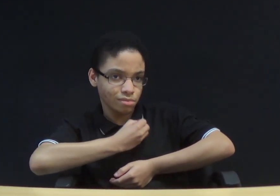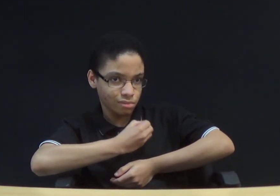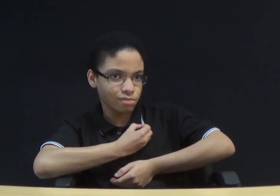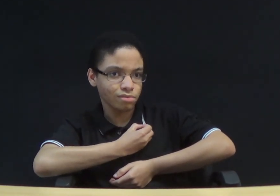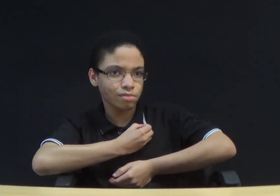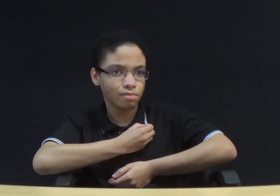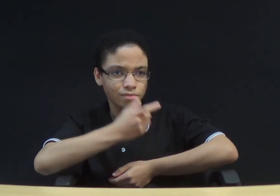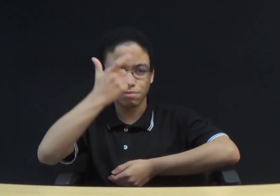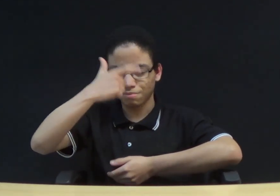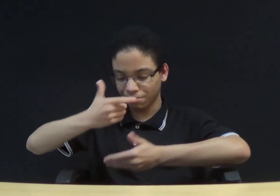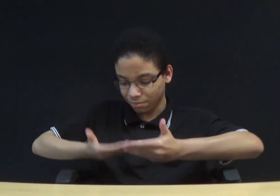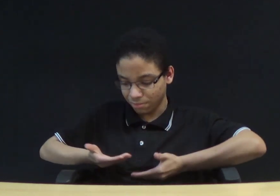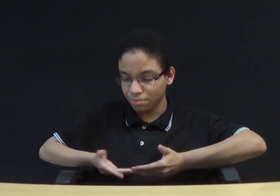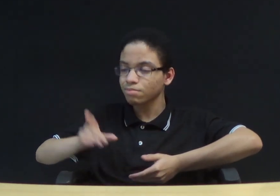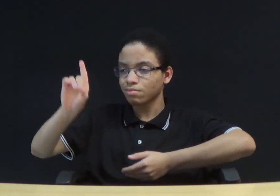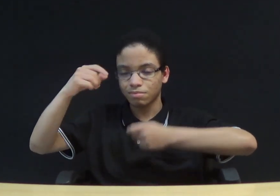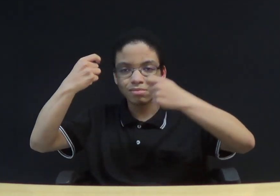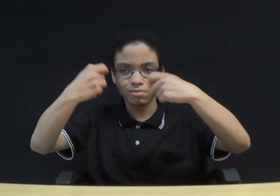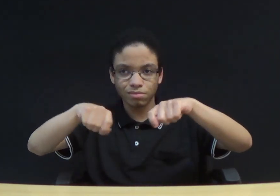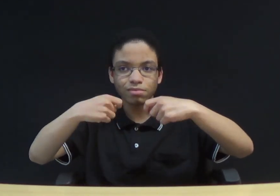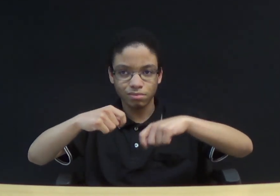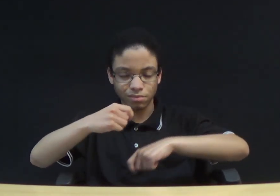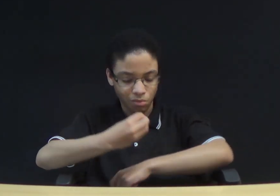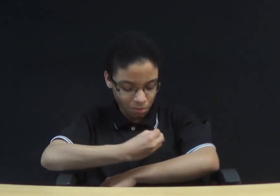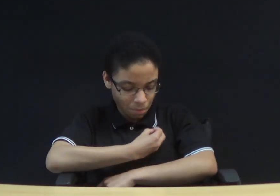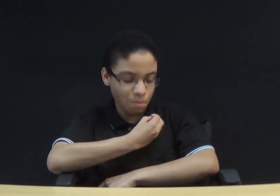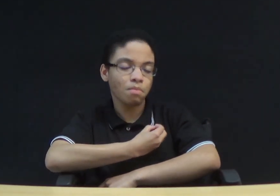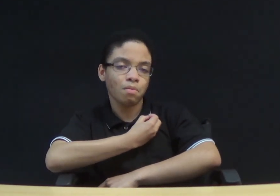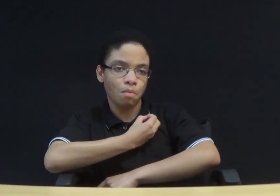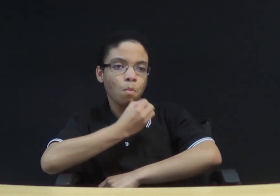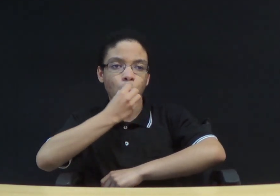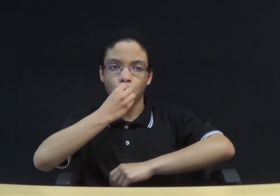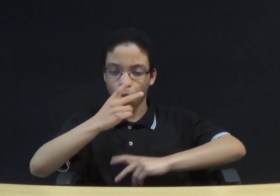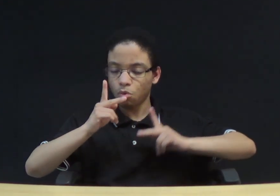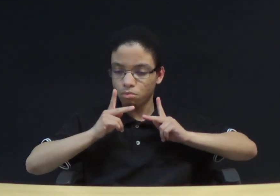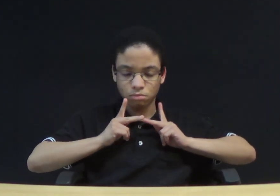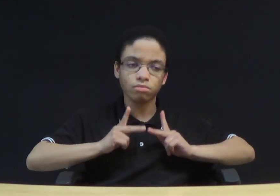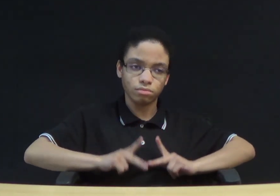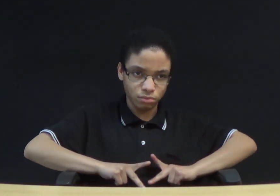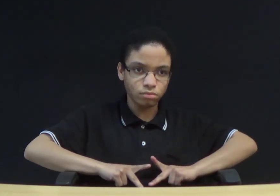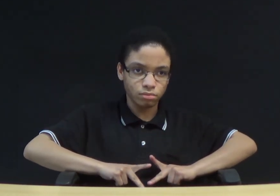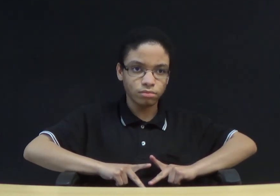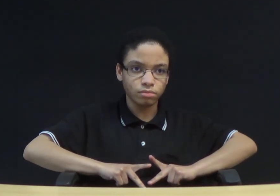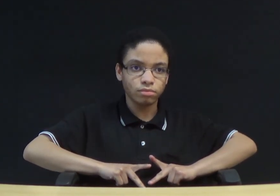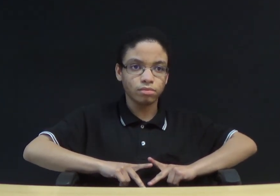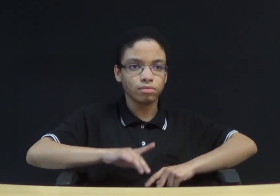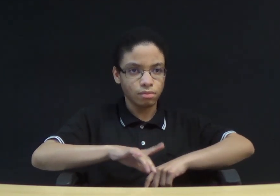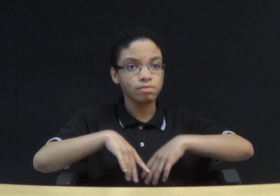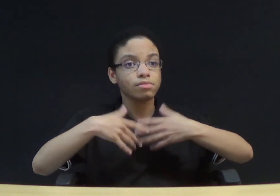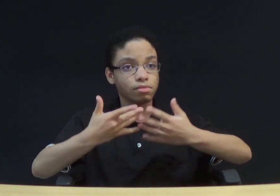necessitamos ter uma vida regada de boas condutas, as quais são descritas em 2 Coríntios 6, 6.